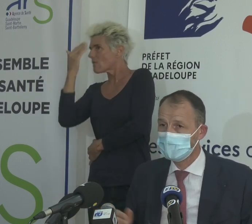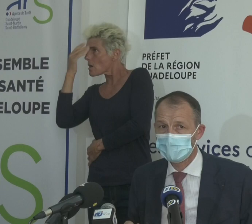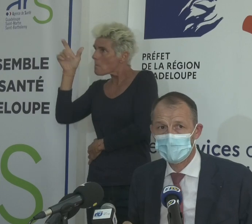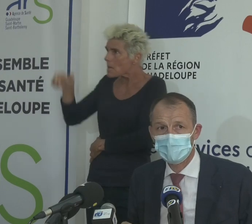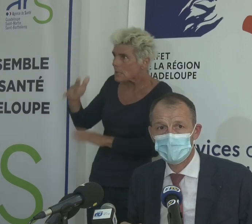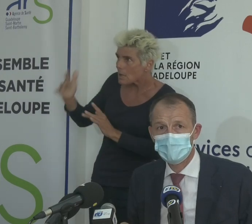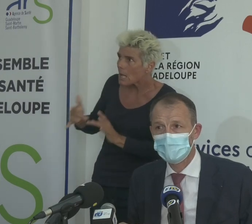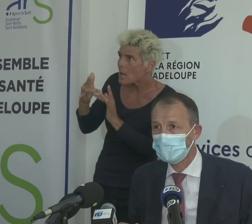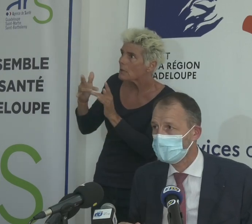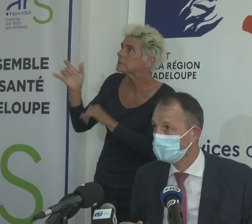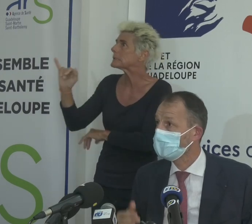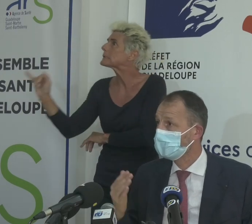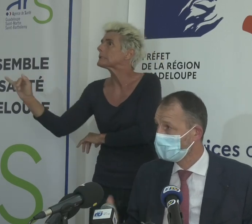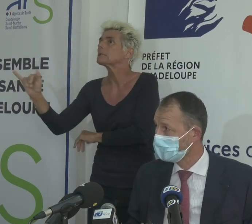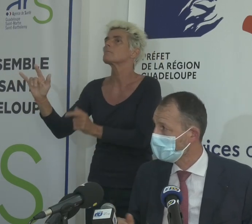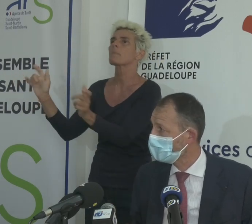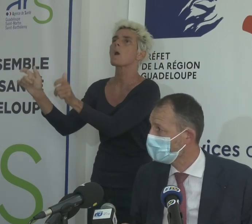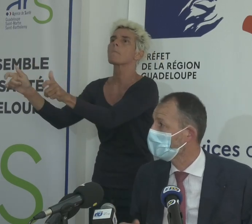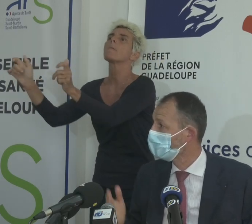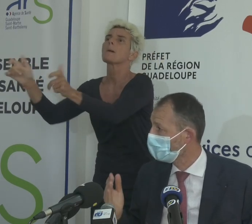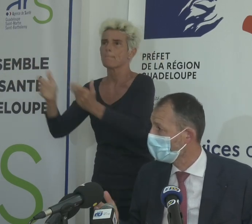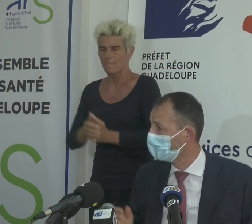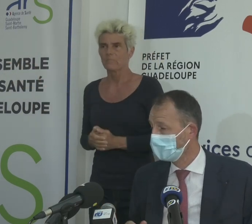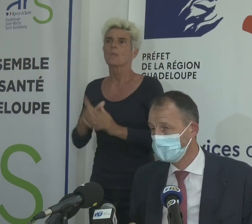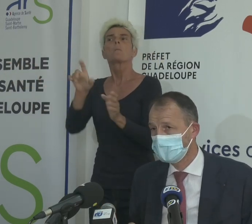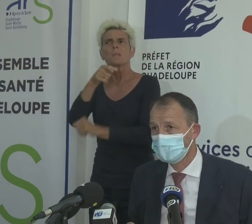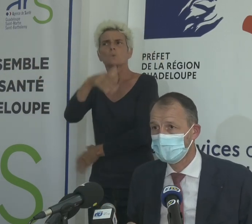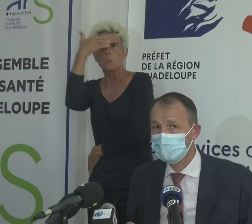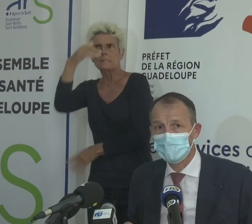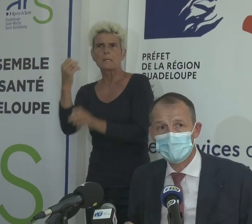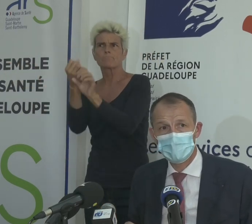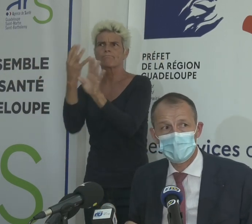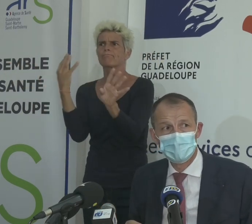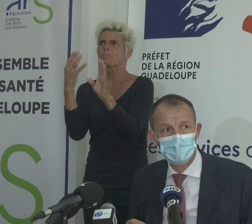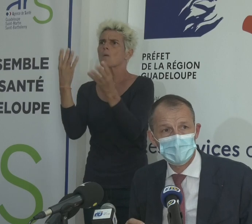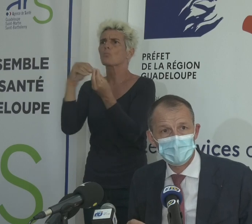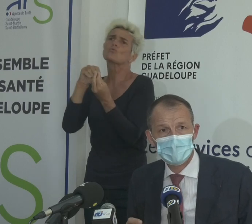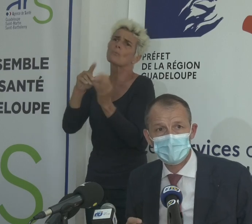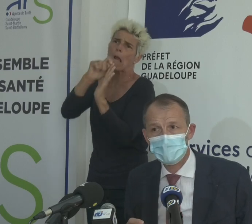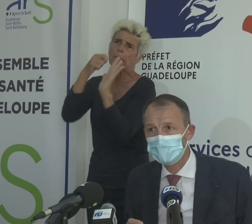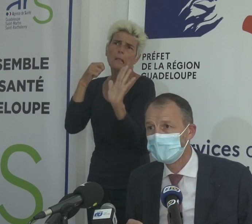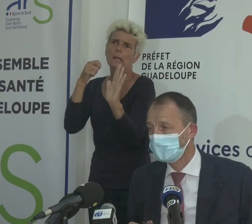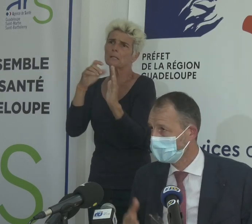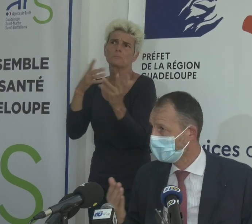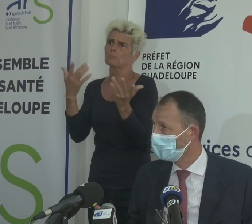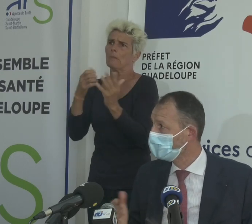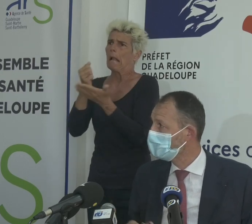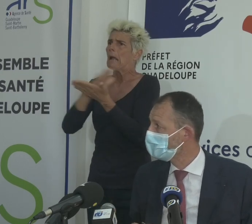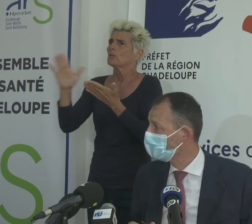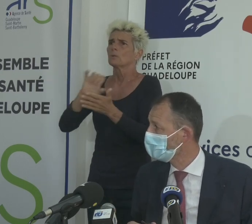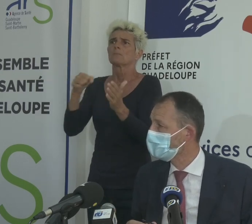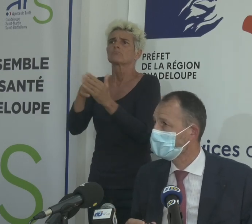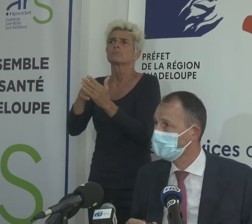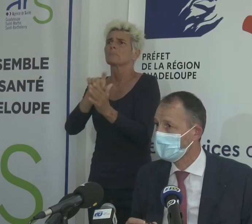et d'éviter d'avoir des contaminations trop importantes. Donc il faut continuer à se faire tester, d'autant que les tests sont toujours gratuits en Guadeloupe jusqu'au 15 février. Et donc il faut